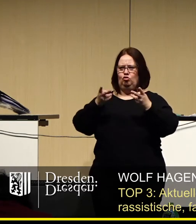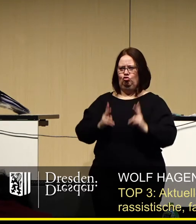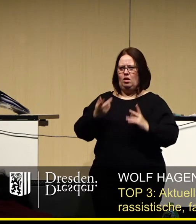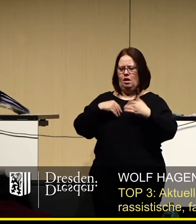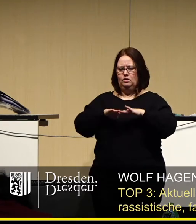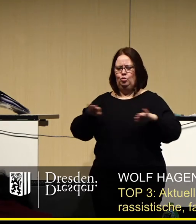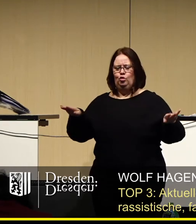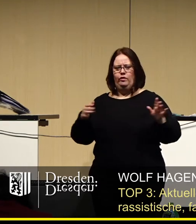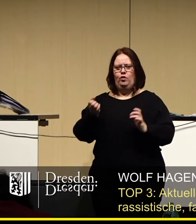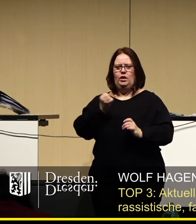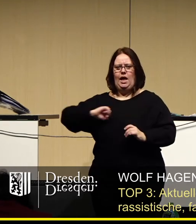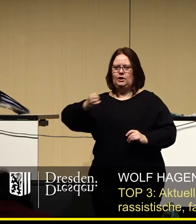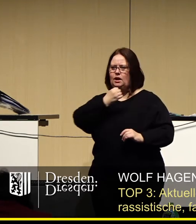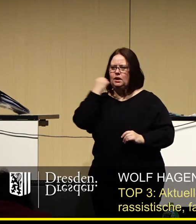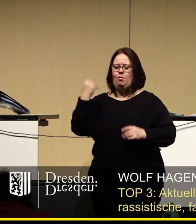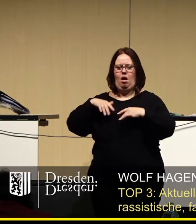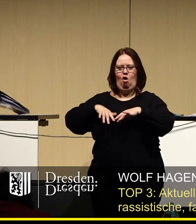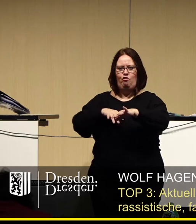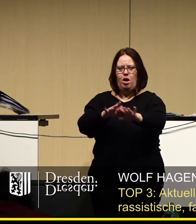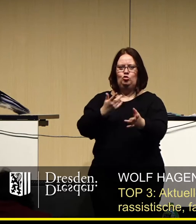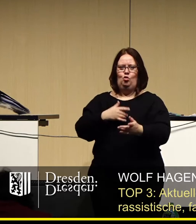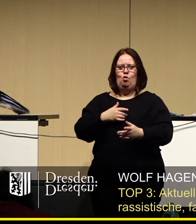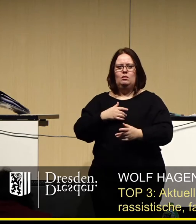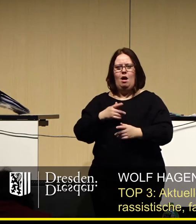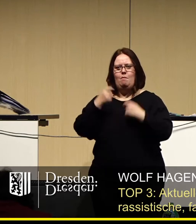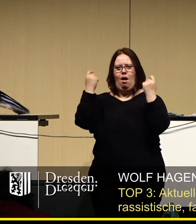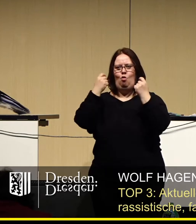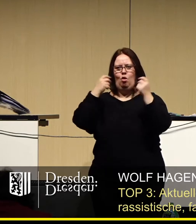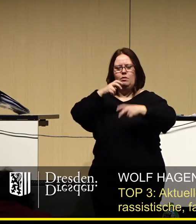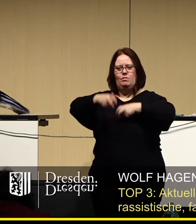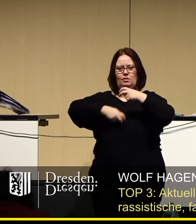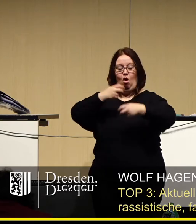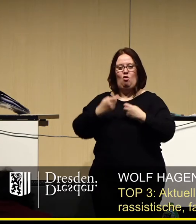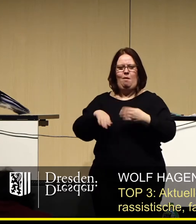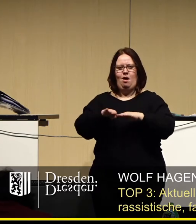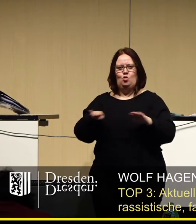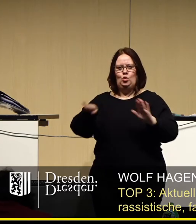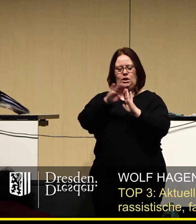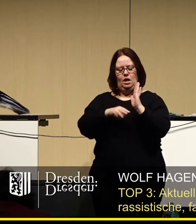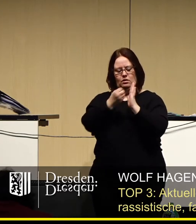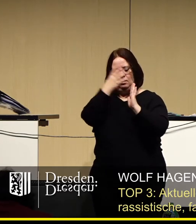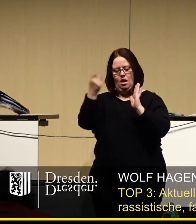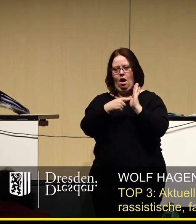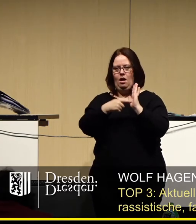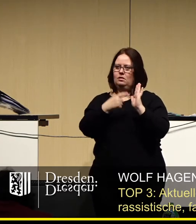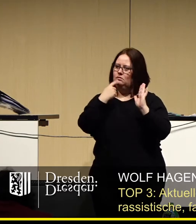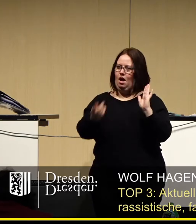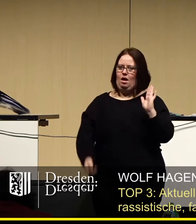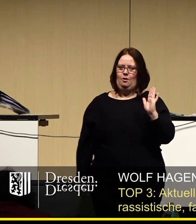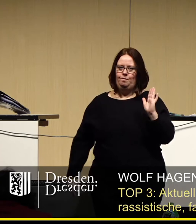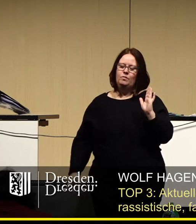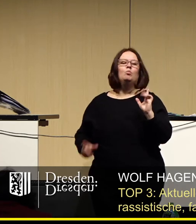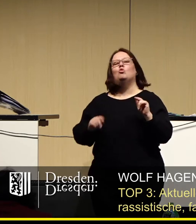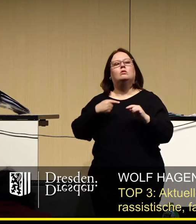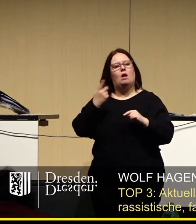als Bühne für rechtsextreme Aufmärsche oder rassistische Parolen missbraucht wird. Aber das Grundgesetz spricht eine klare und unmissverständliche